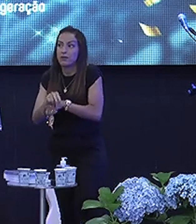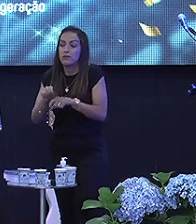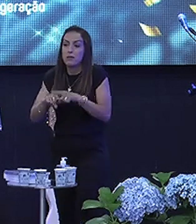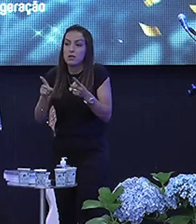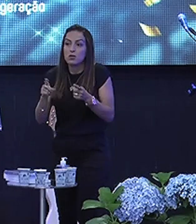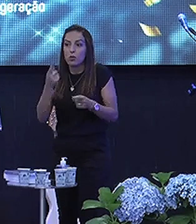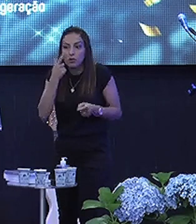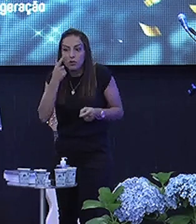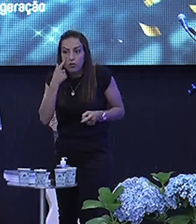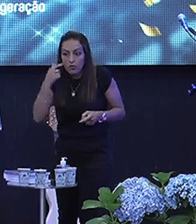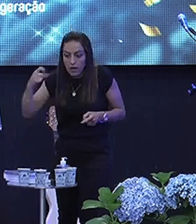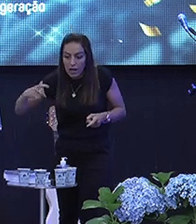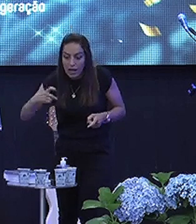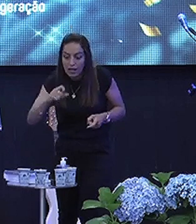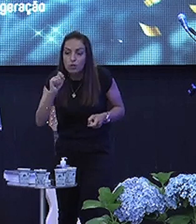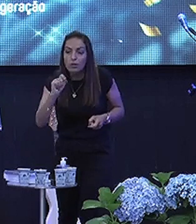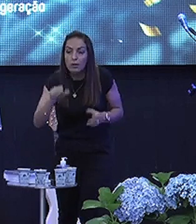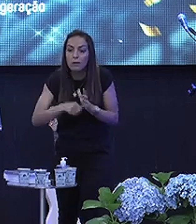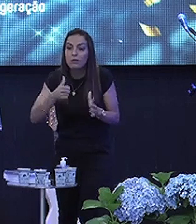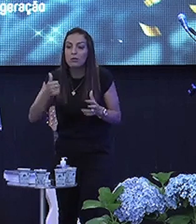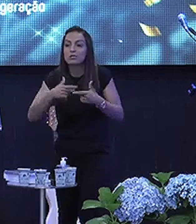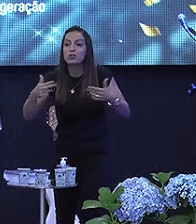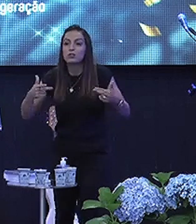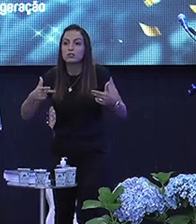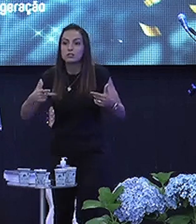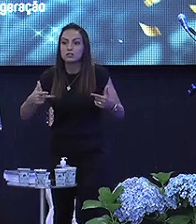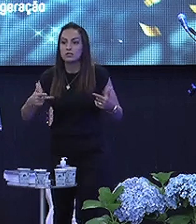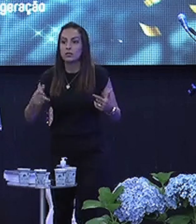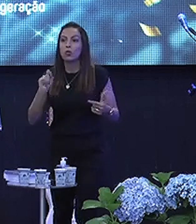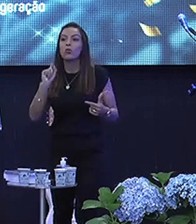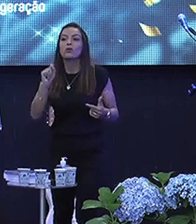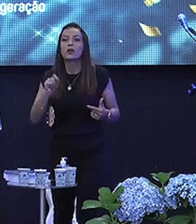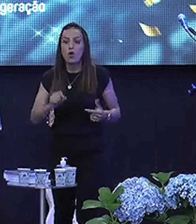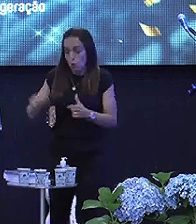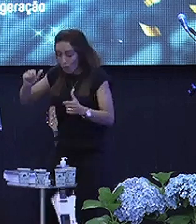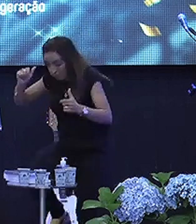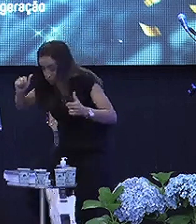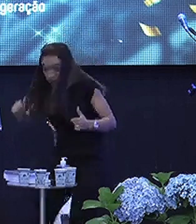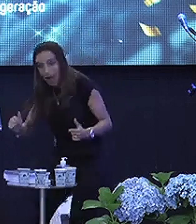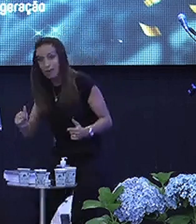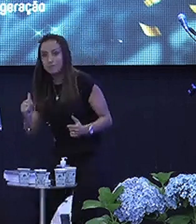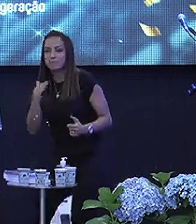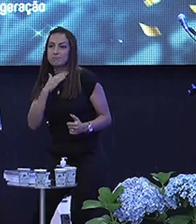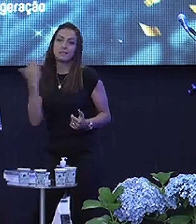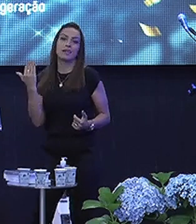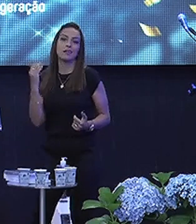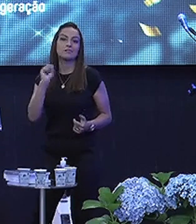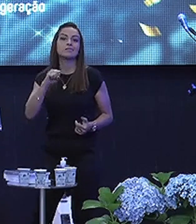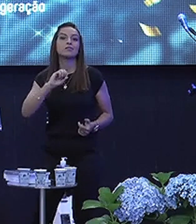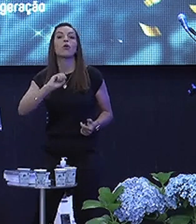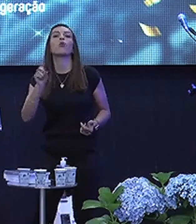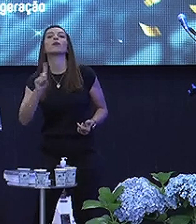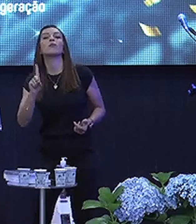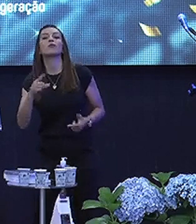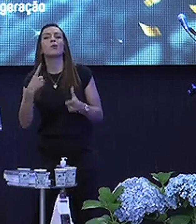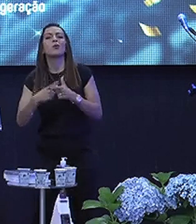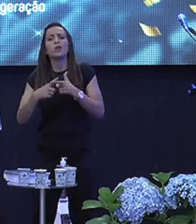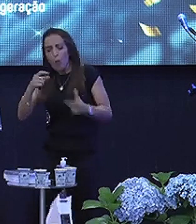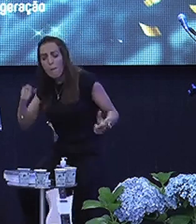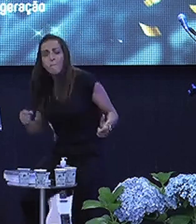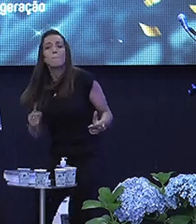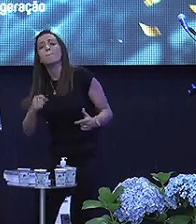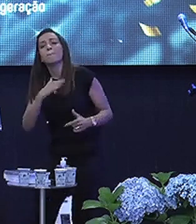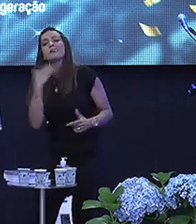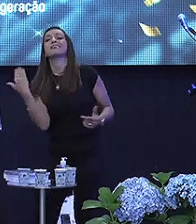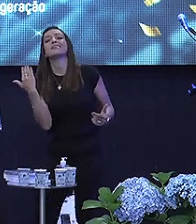eu vi Aquela lagarta Qual a primeira coisa Que eu fiz? O você acha? Eu a matei Sim ou não? E por que eu matei Essa